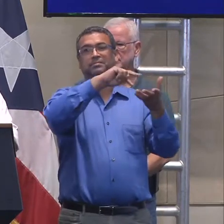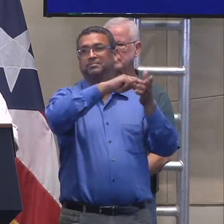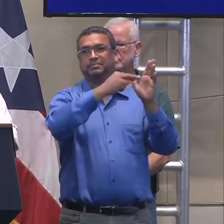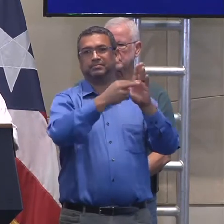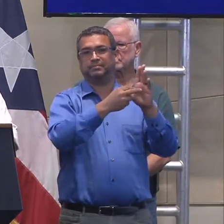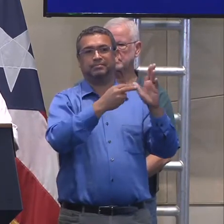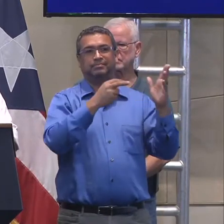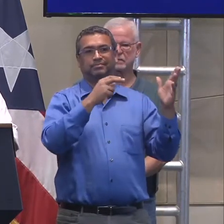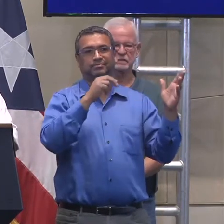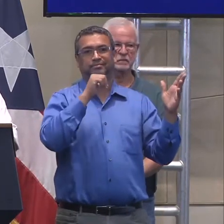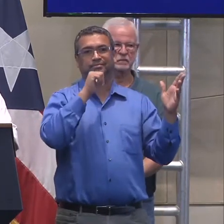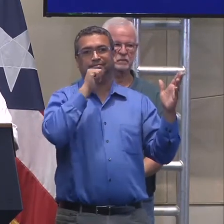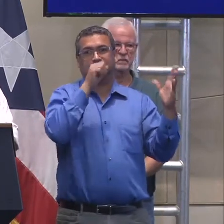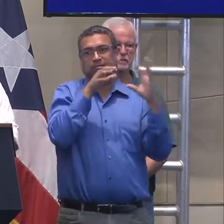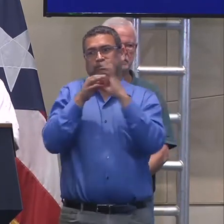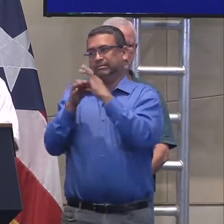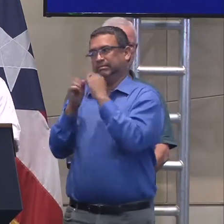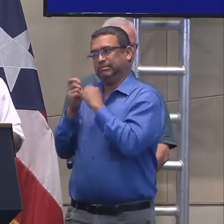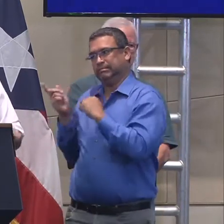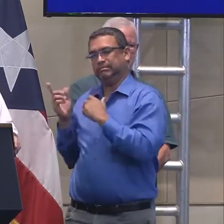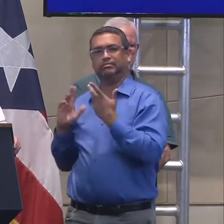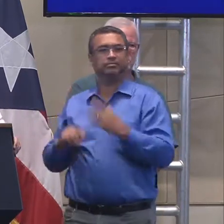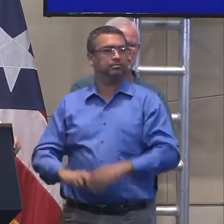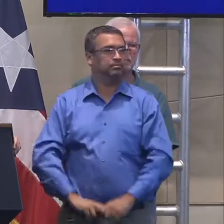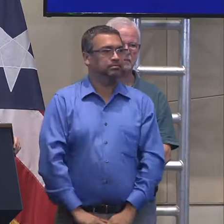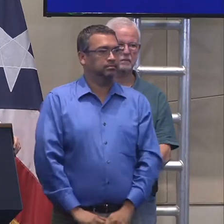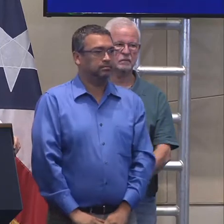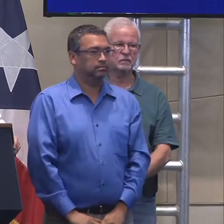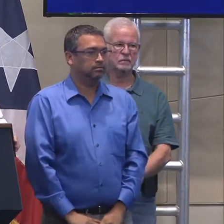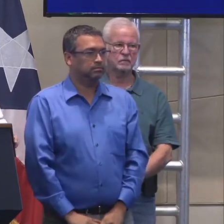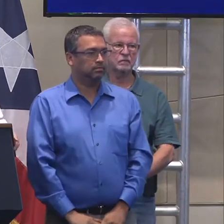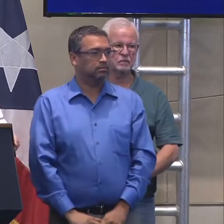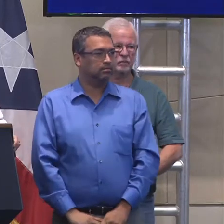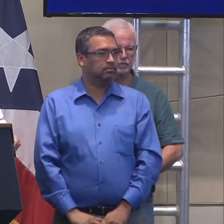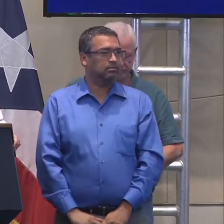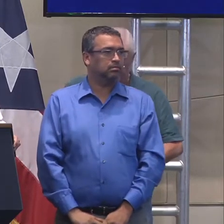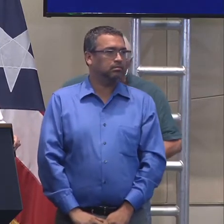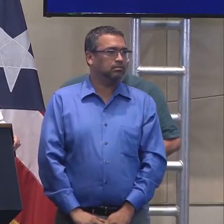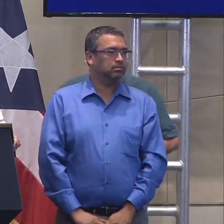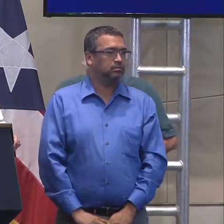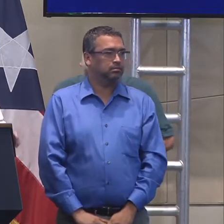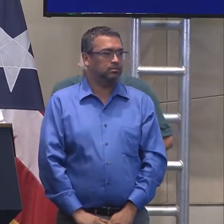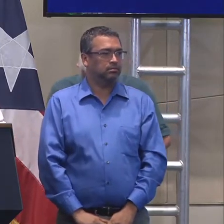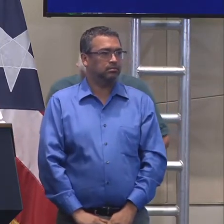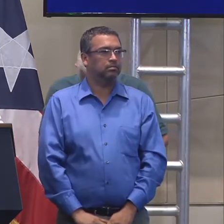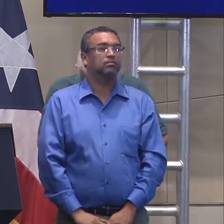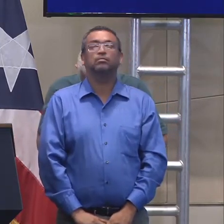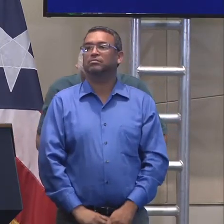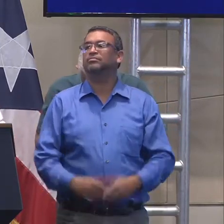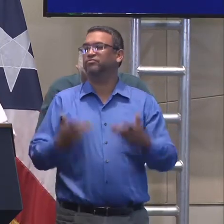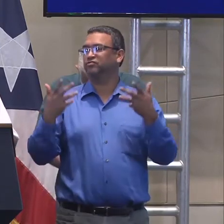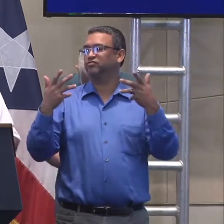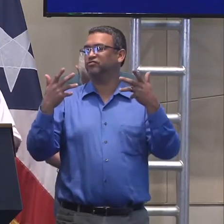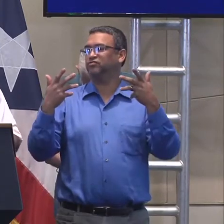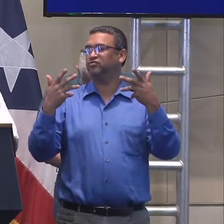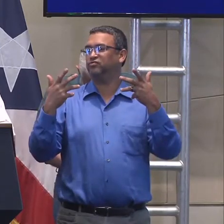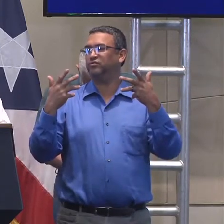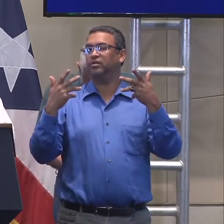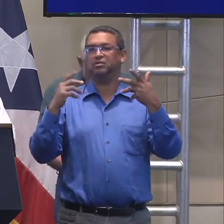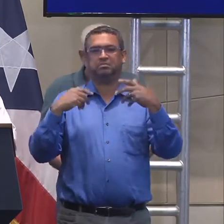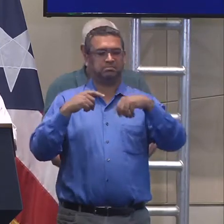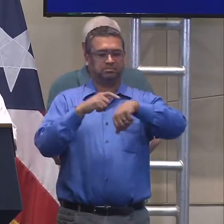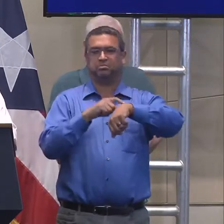coordinado con, eh, con, con nosotros. Gobernadores, acaba de enviar una atención a editores con la lista de congresistas que van a estar presentes. Entonces, a las 2 y 15 hay una